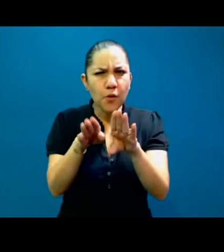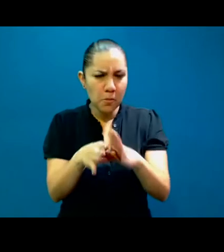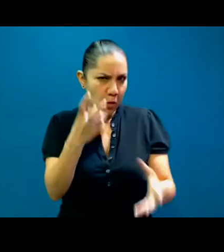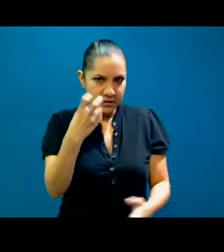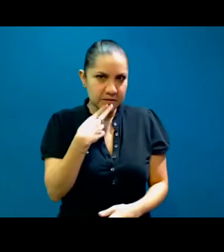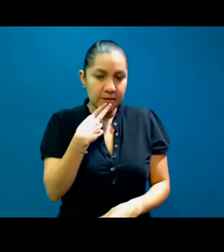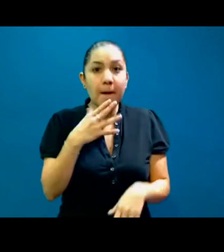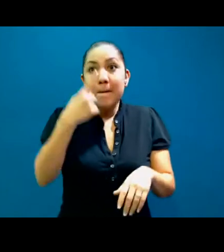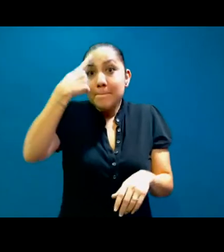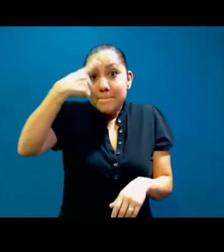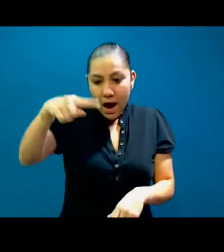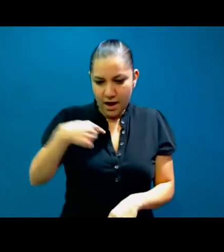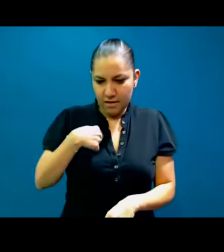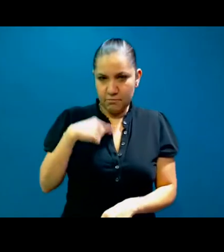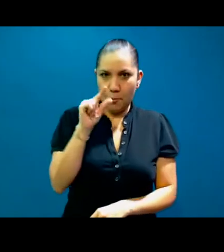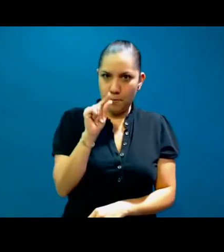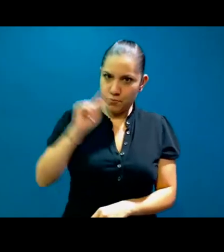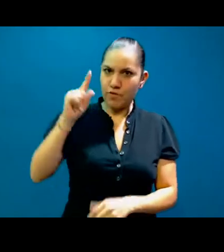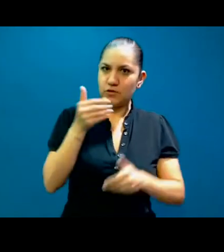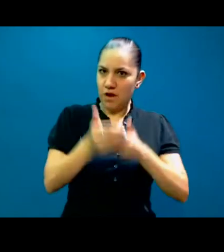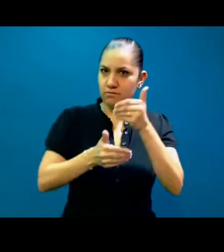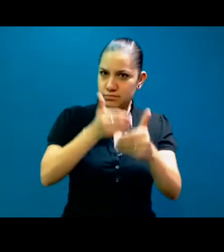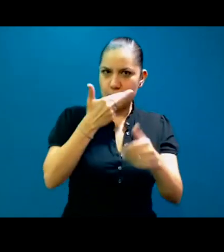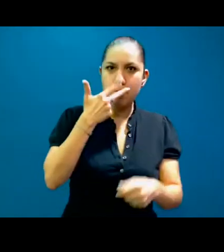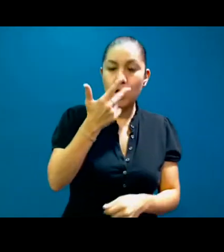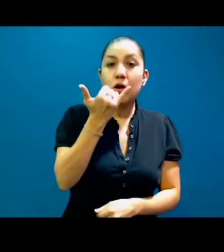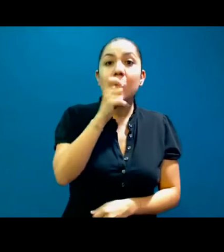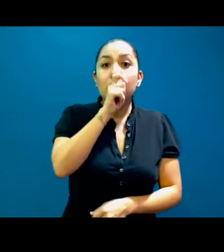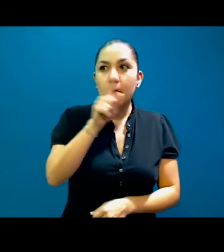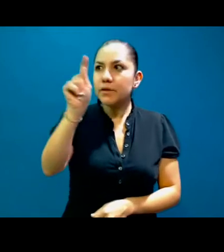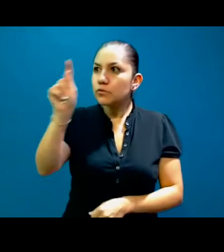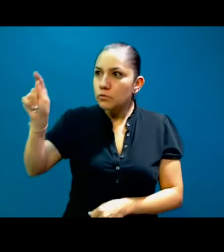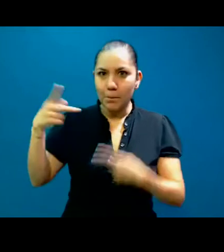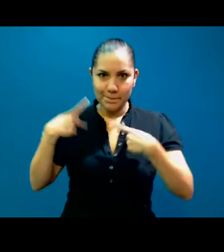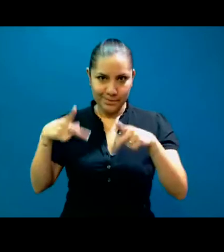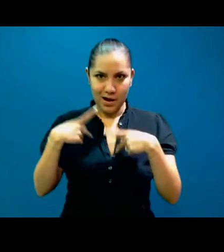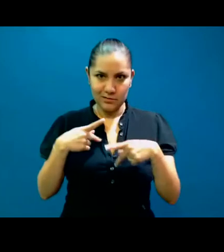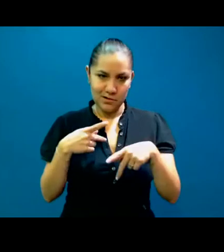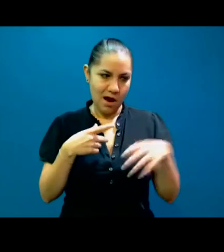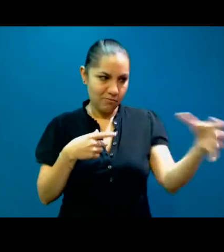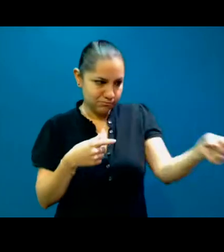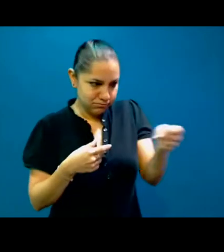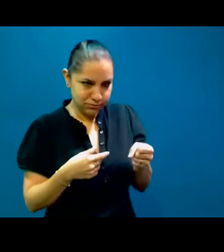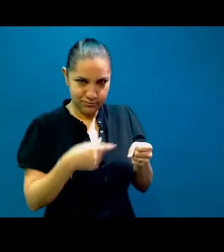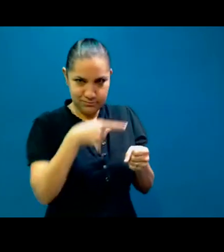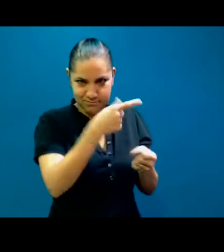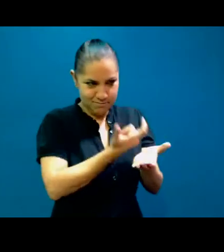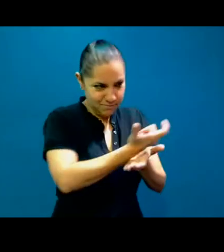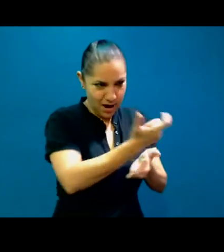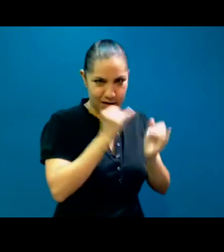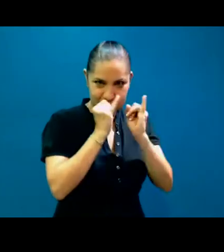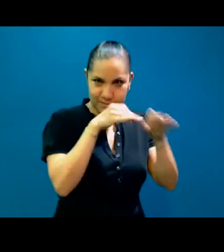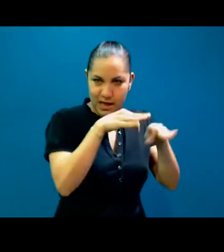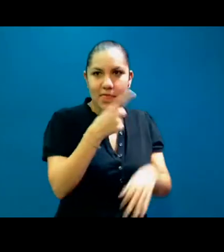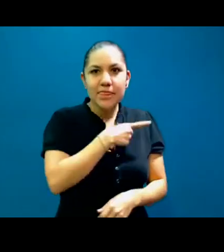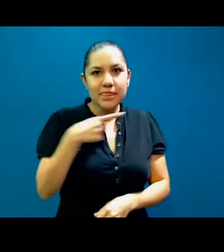y dos, ayudemos a que los contratantes se hagan conscientes de nuestras necesidades y de nuestra importancia.